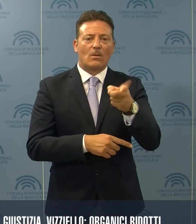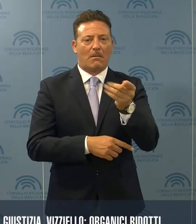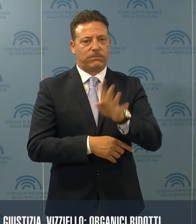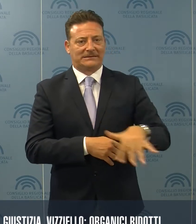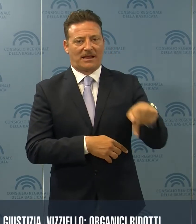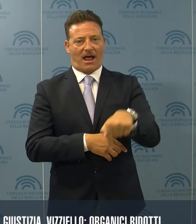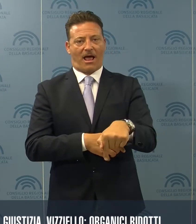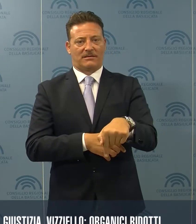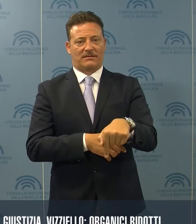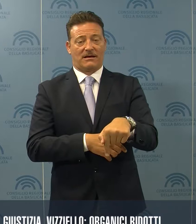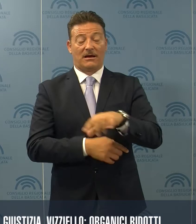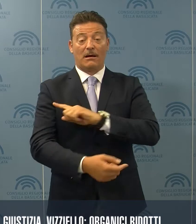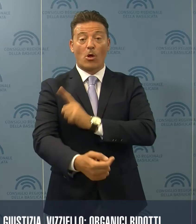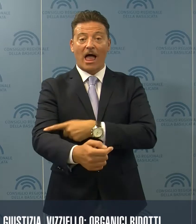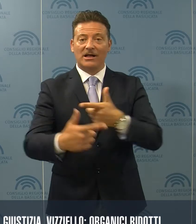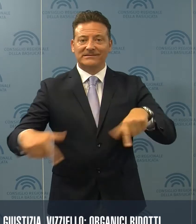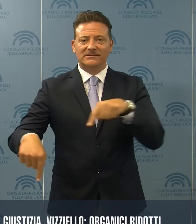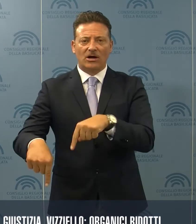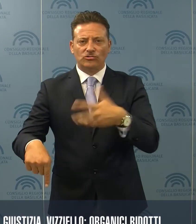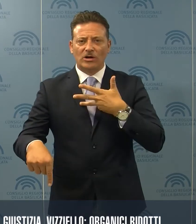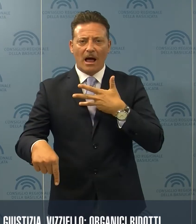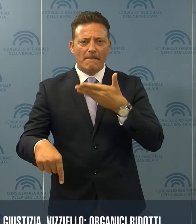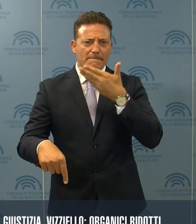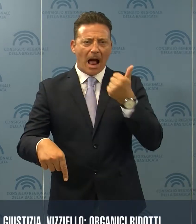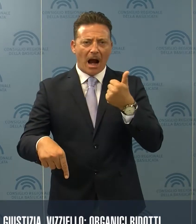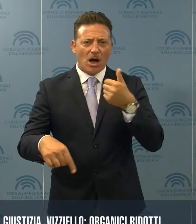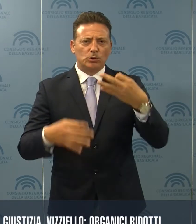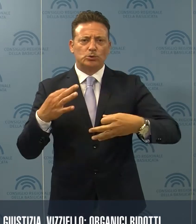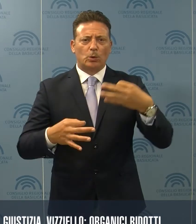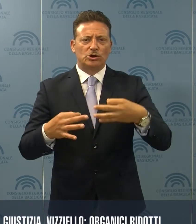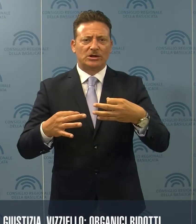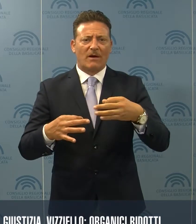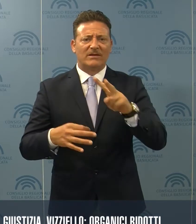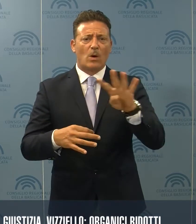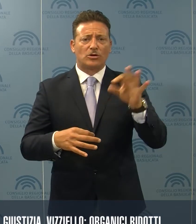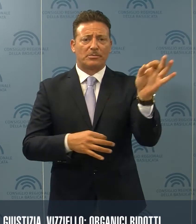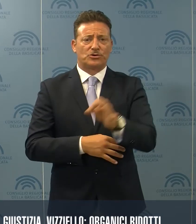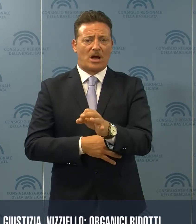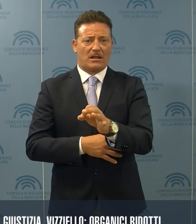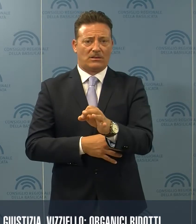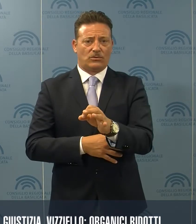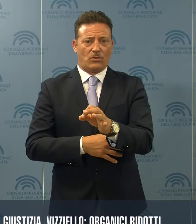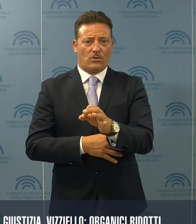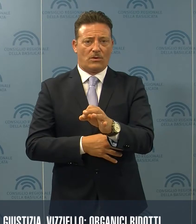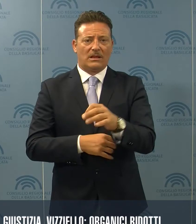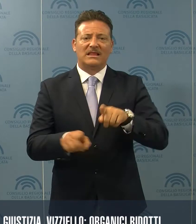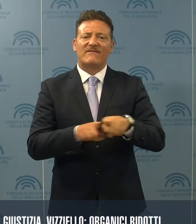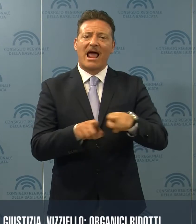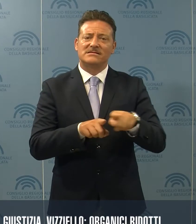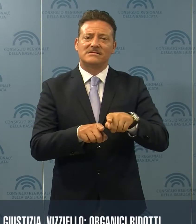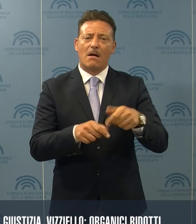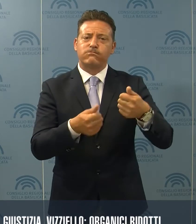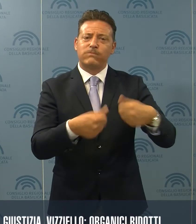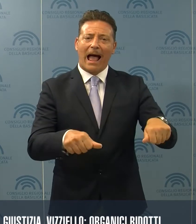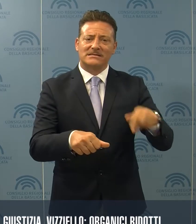Basilicata. A Potenza vi è una scopertura di giudici del 24% rispetto alla